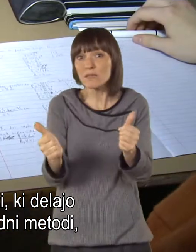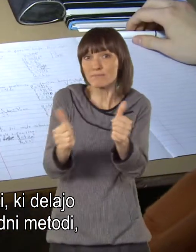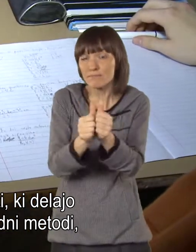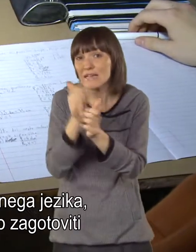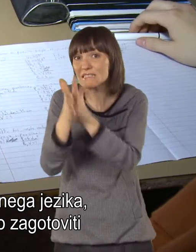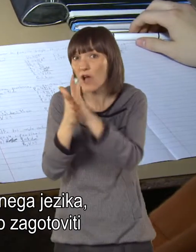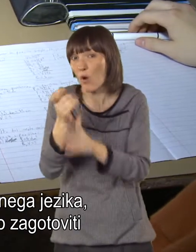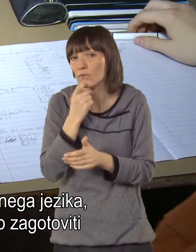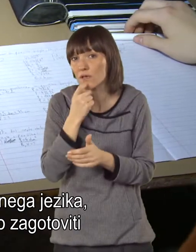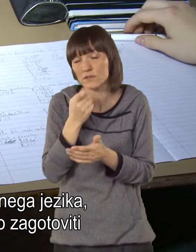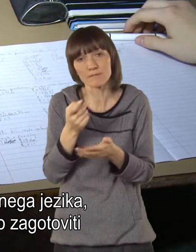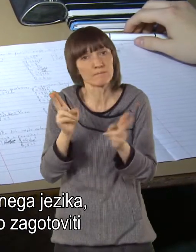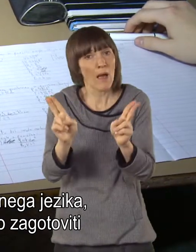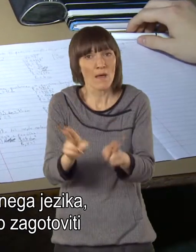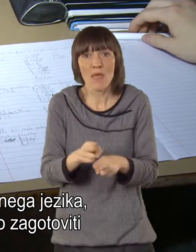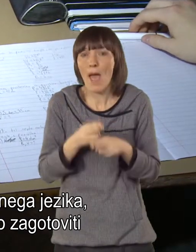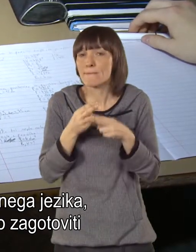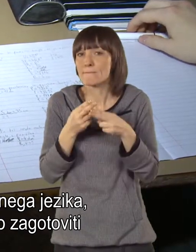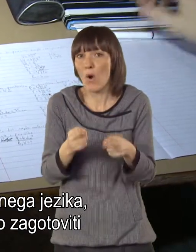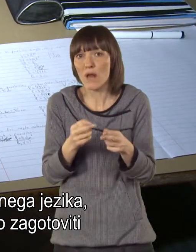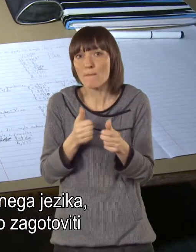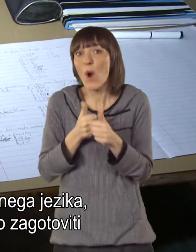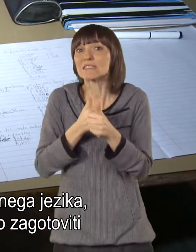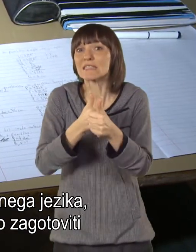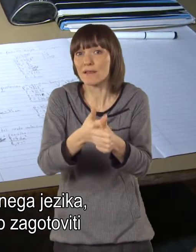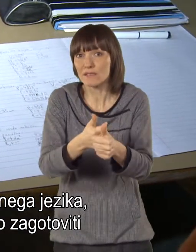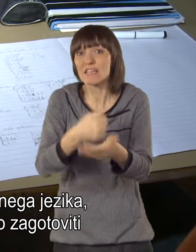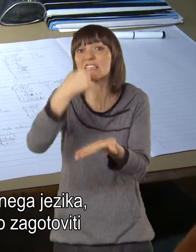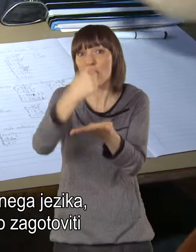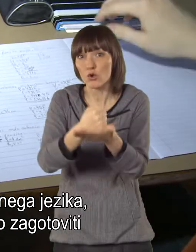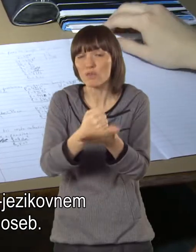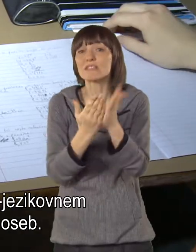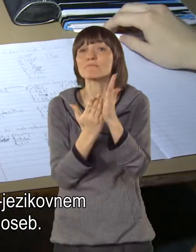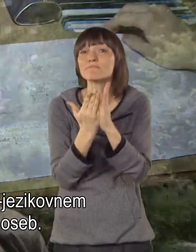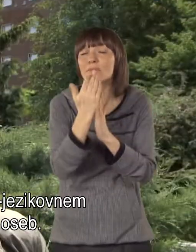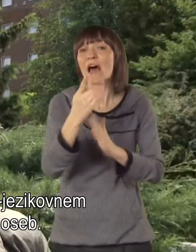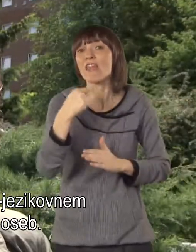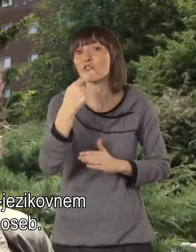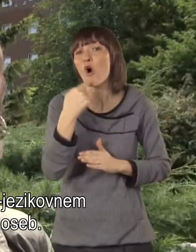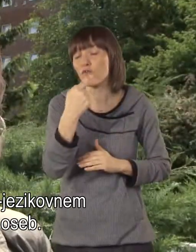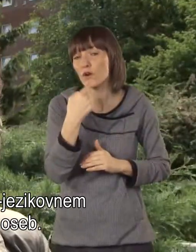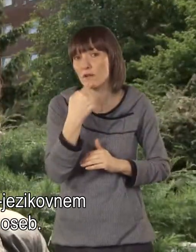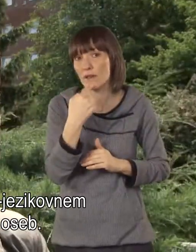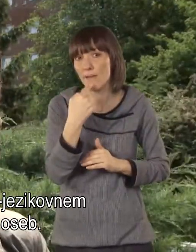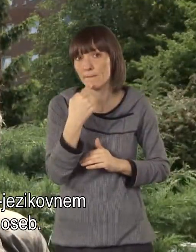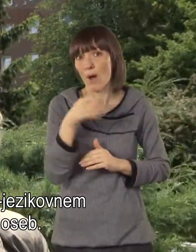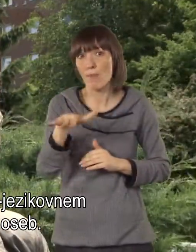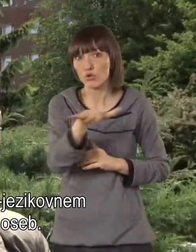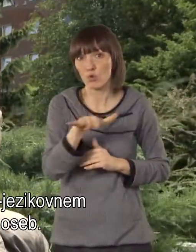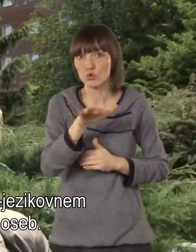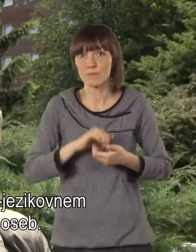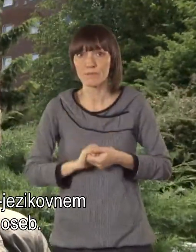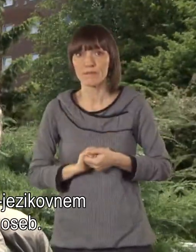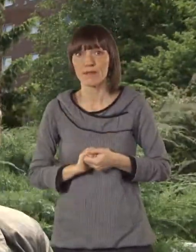metodi in ne uporabljajo znakovnega jezika, apsolutno ne moramo tudi slediti oziroma zakotoviti napred pa na govorno jezikovnem področju